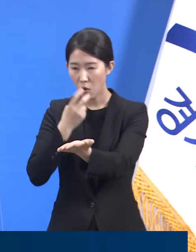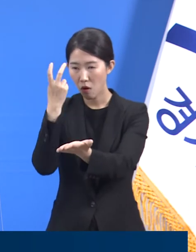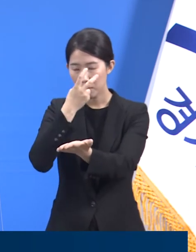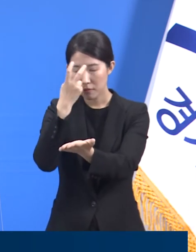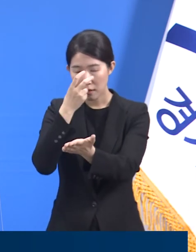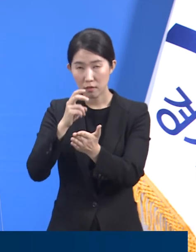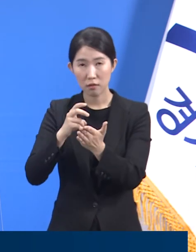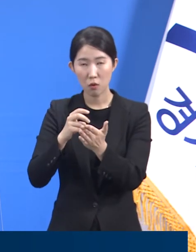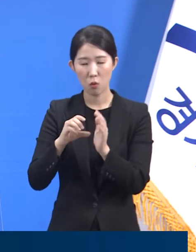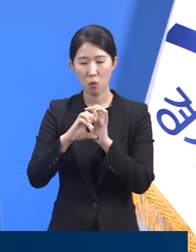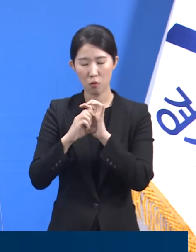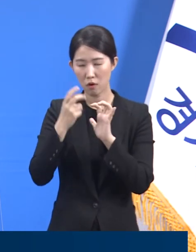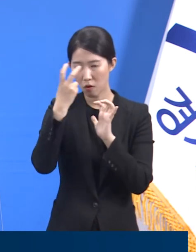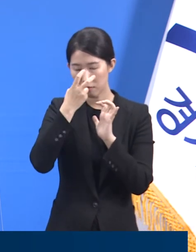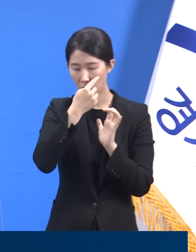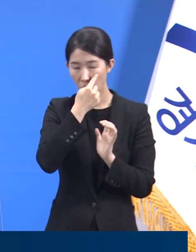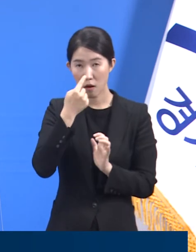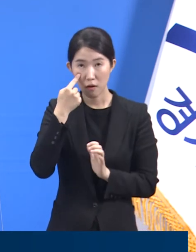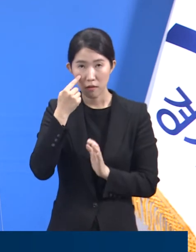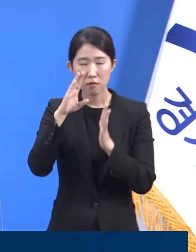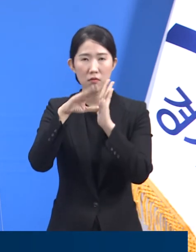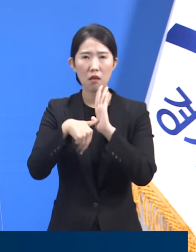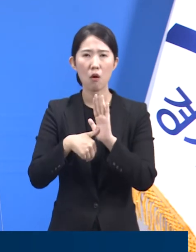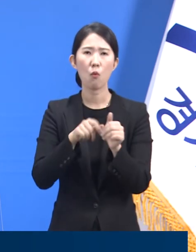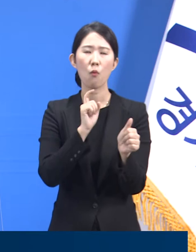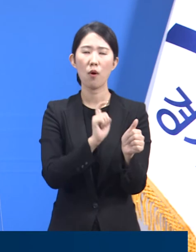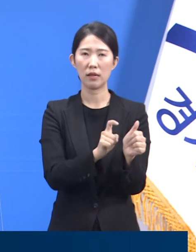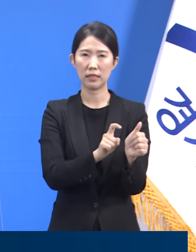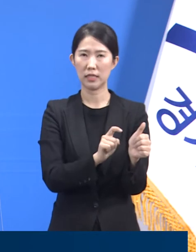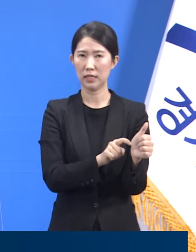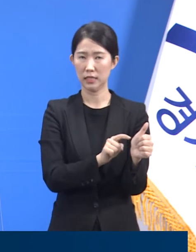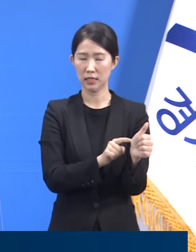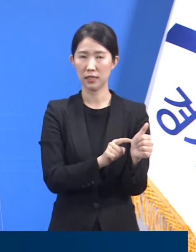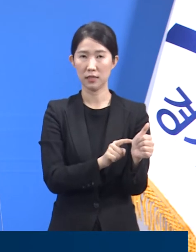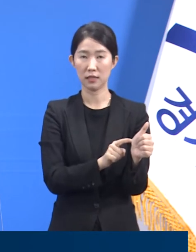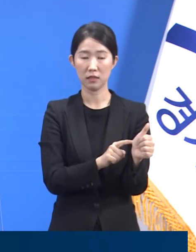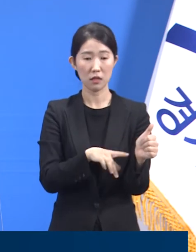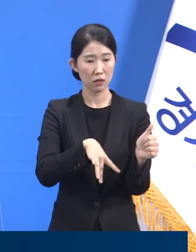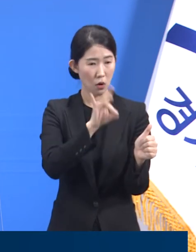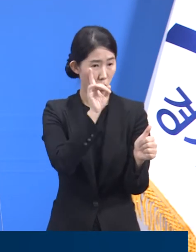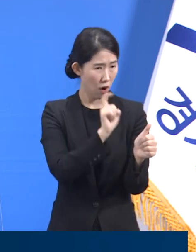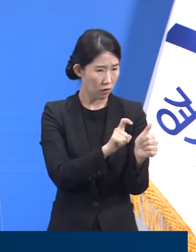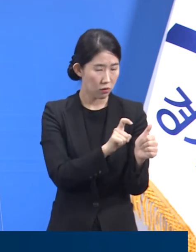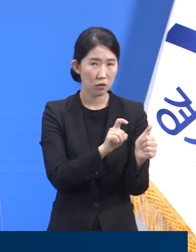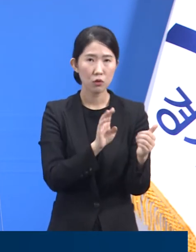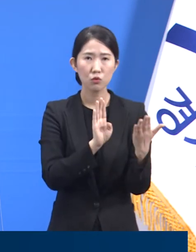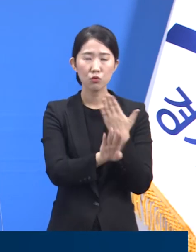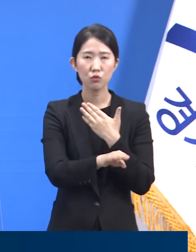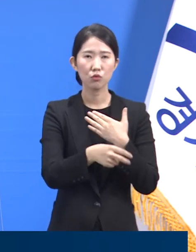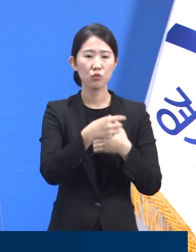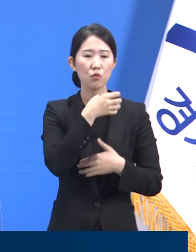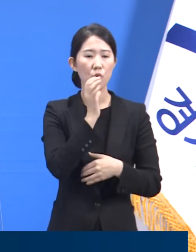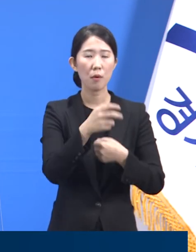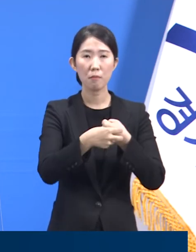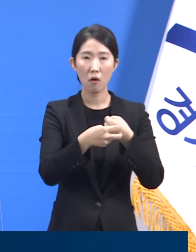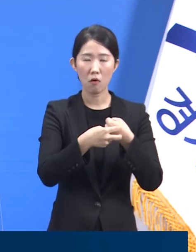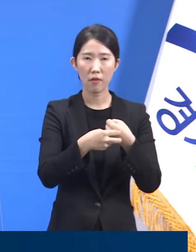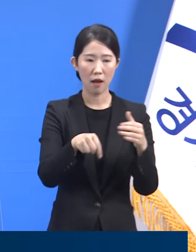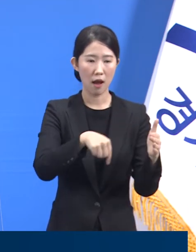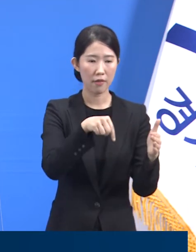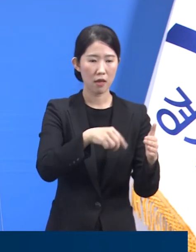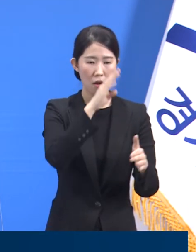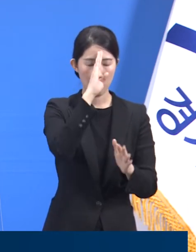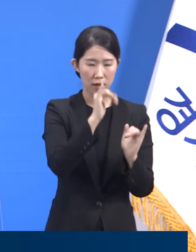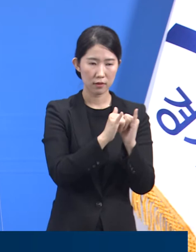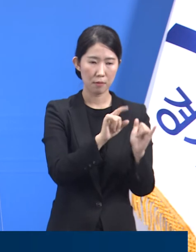확진 판정을 받았습니다. 첫 사례를 확인한 뒤 요양병원 내 환자 180명, 직원